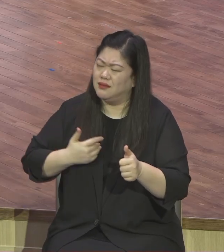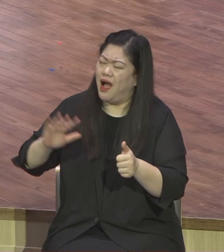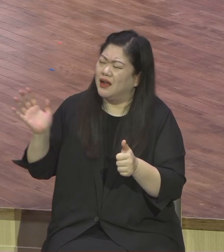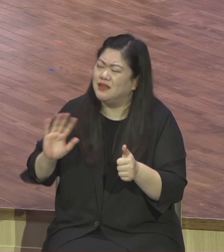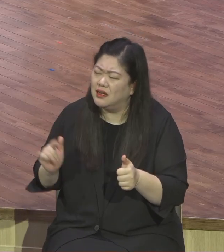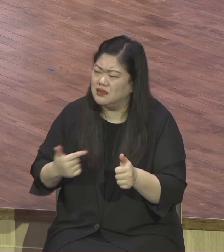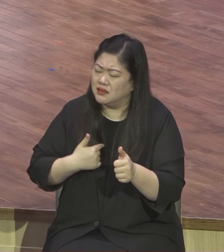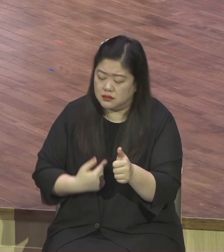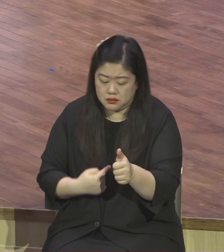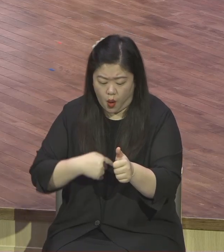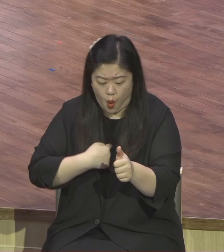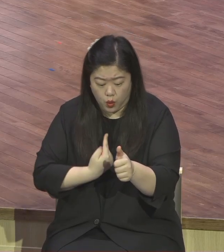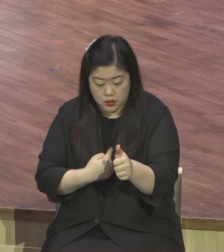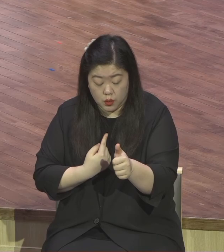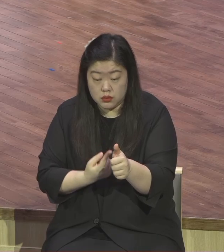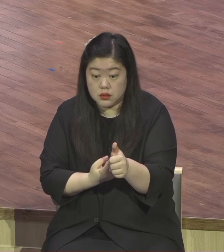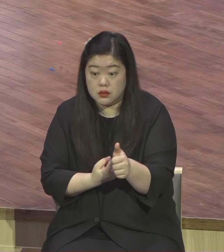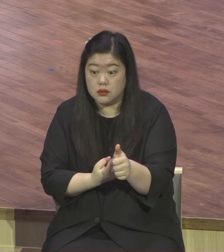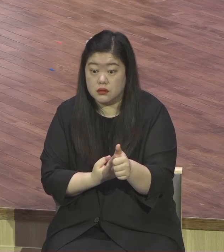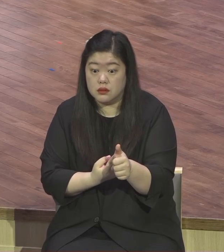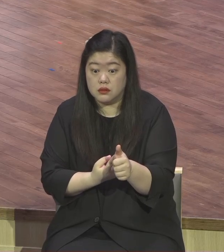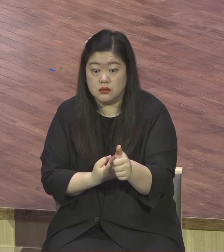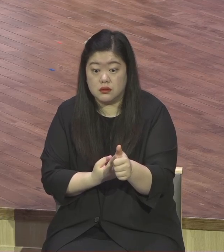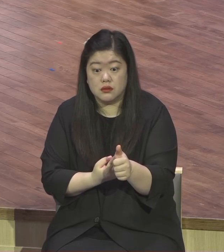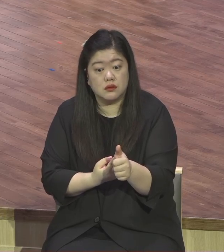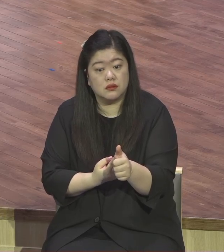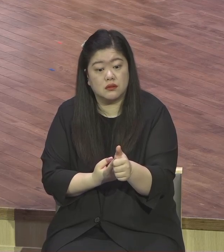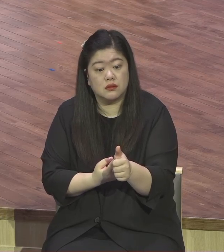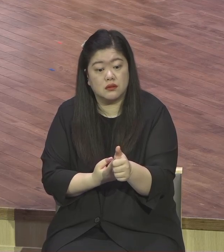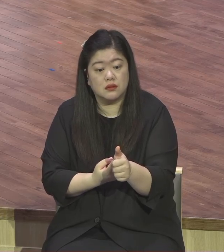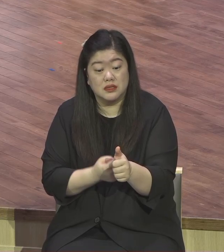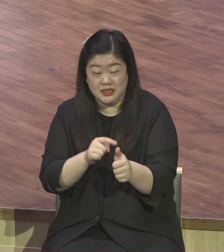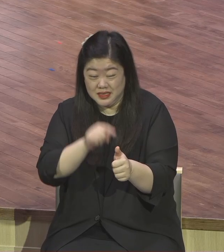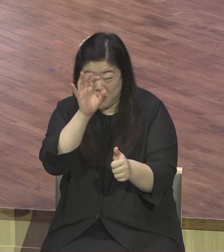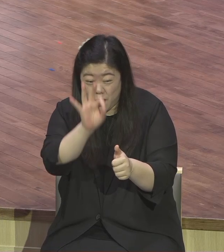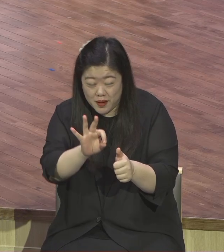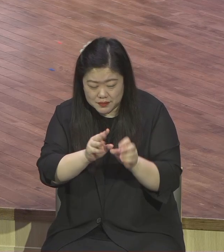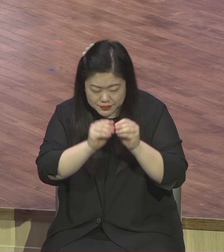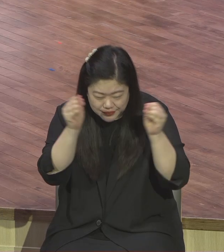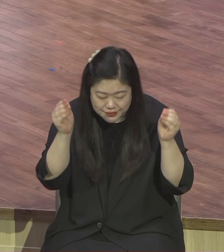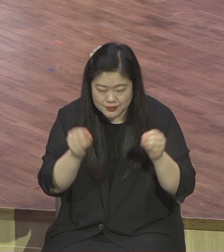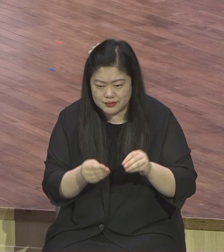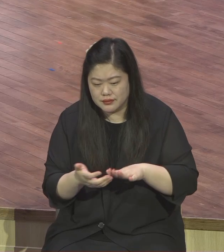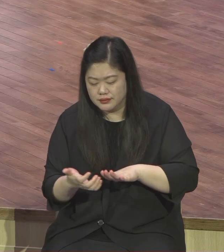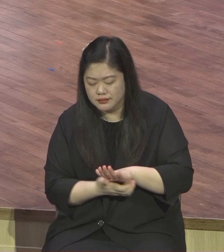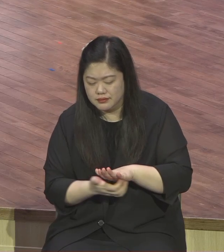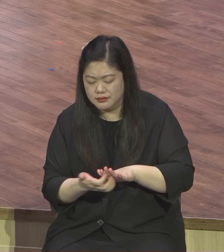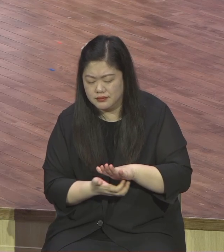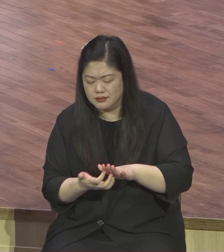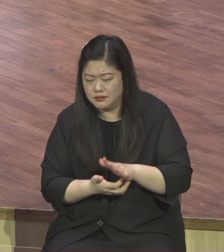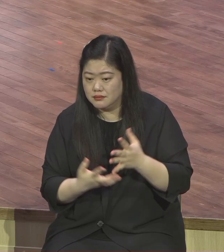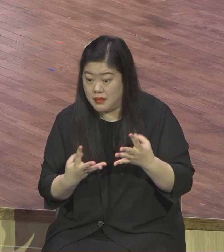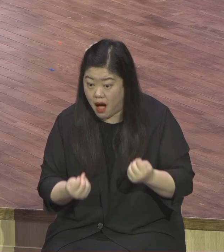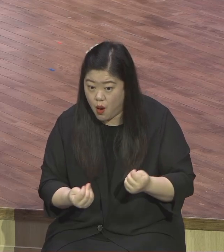힘이 있어서 이걸 하냐 이런 계산적인 사람들이 다 부정적이지요 막 그냥 다